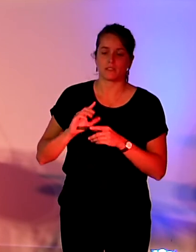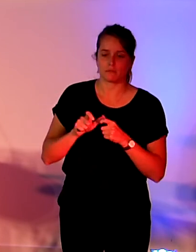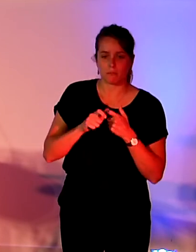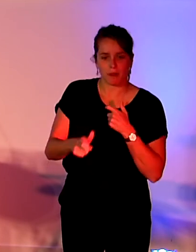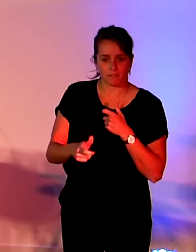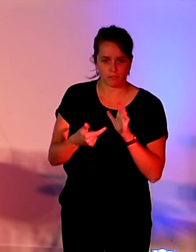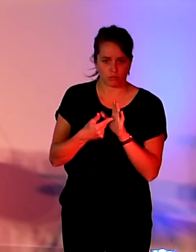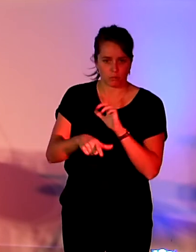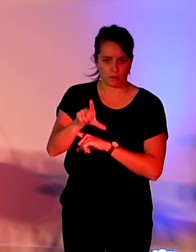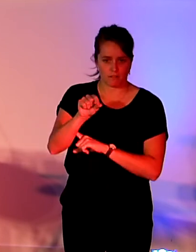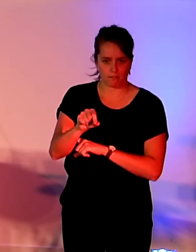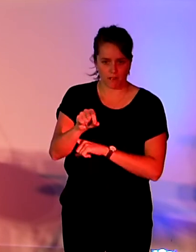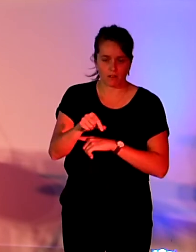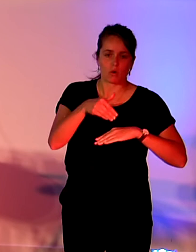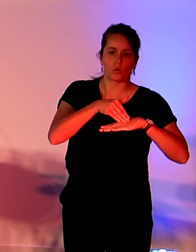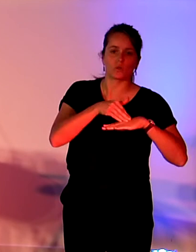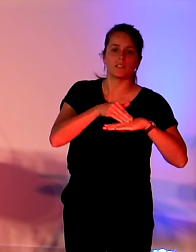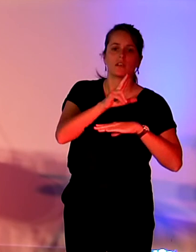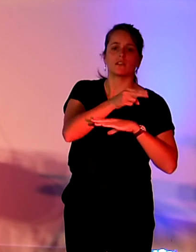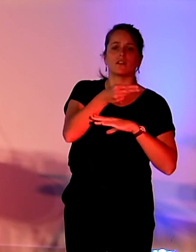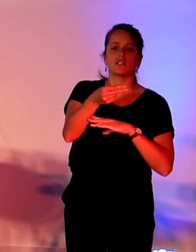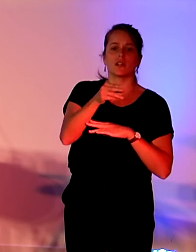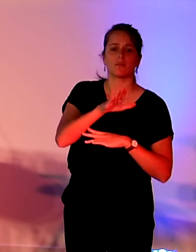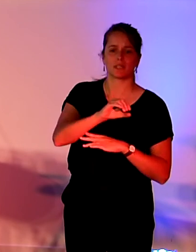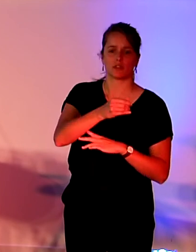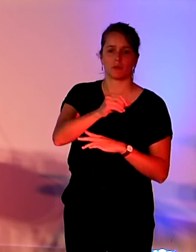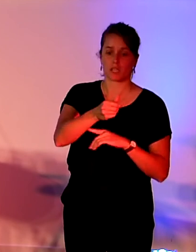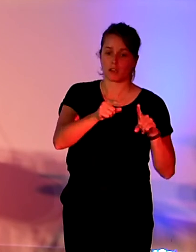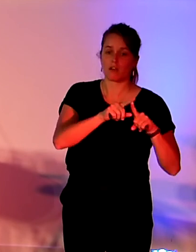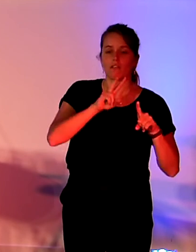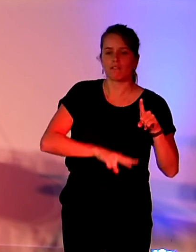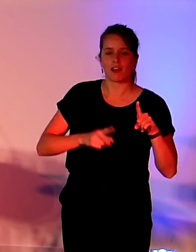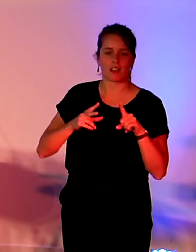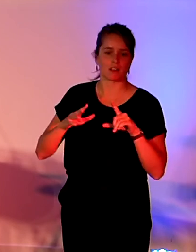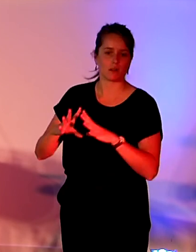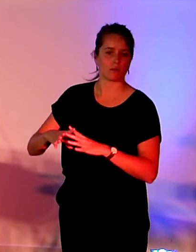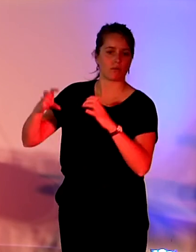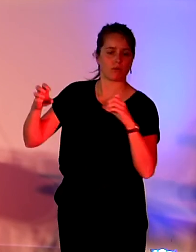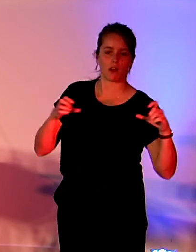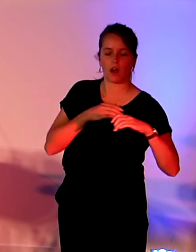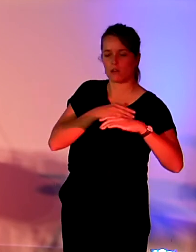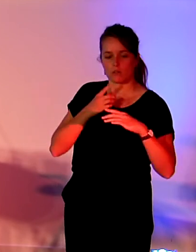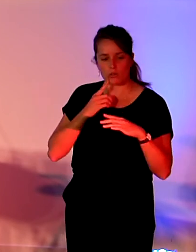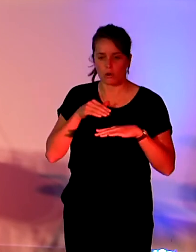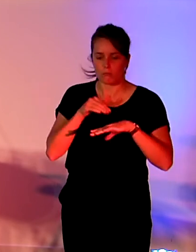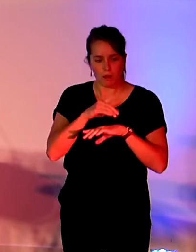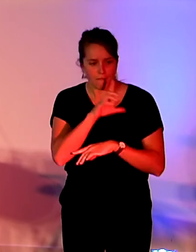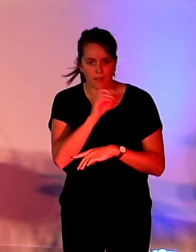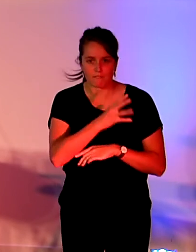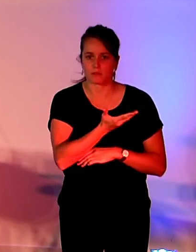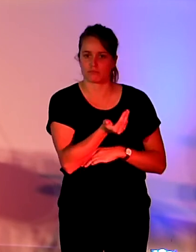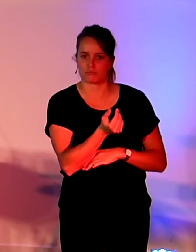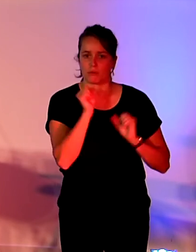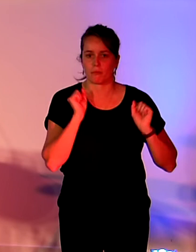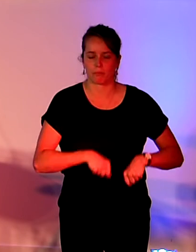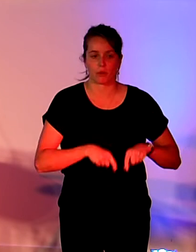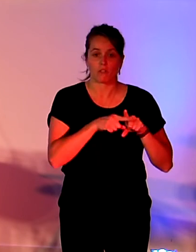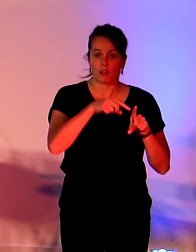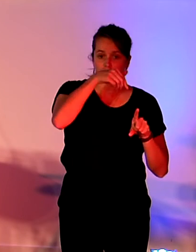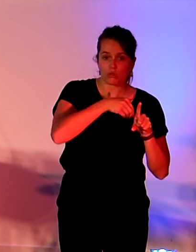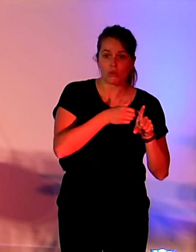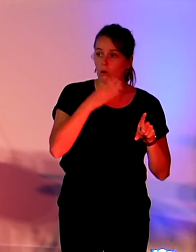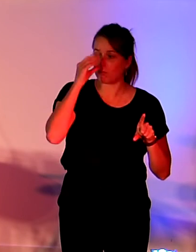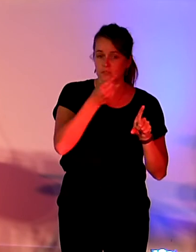du numérique, qui est une instance consultative interdisciplinaire qui est chargé de mener des